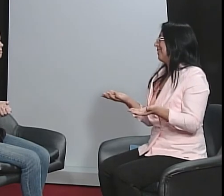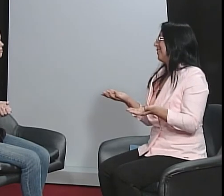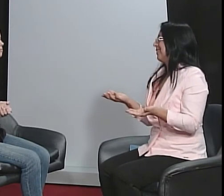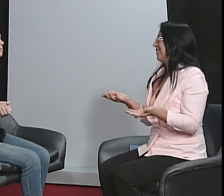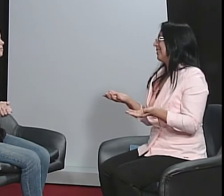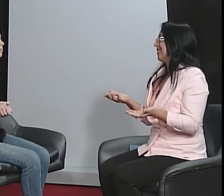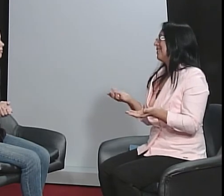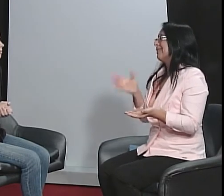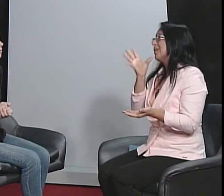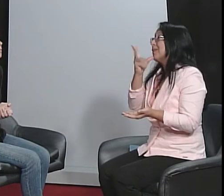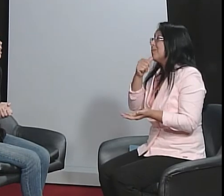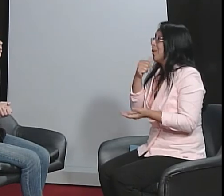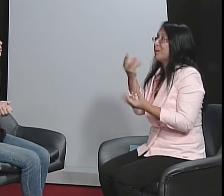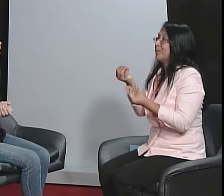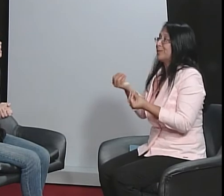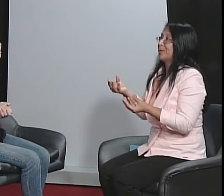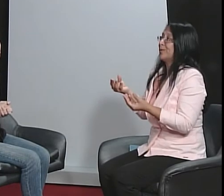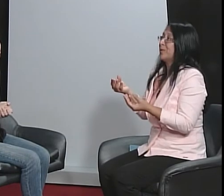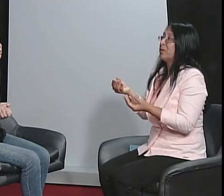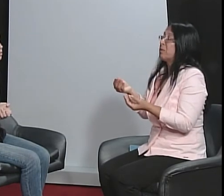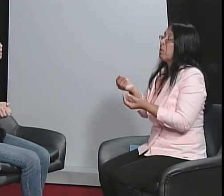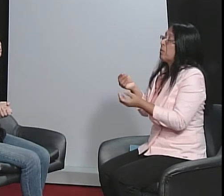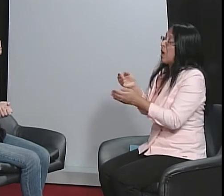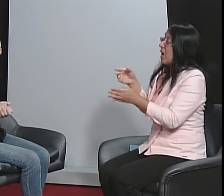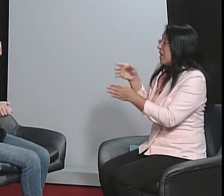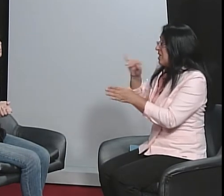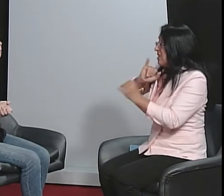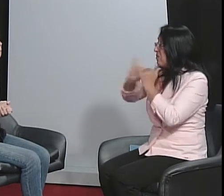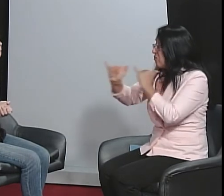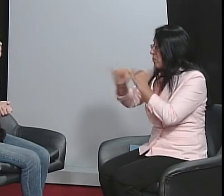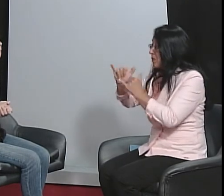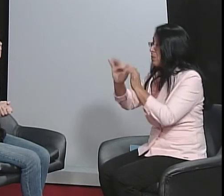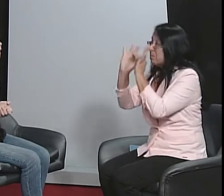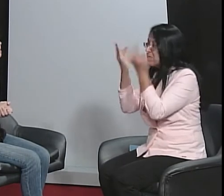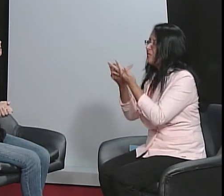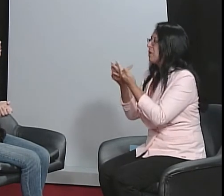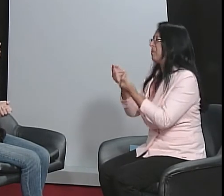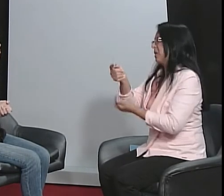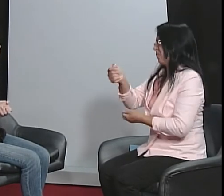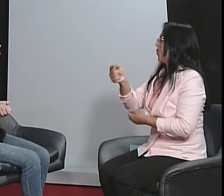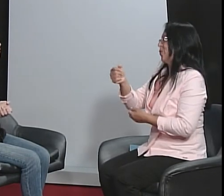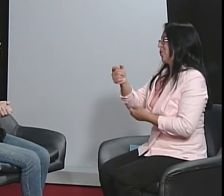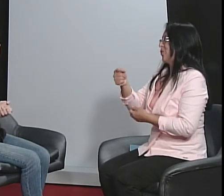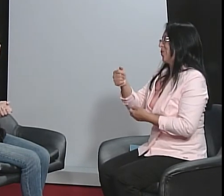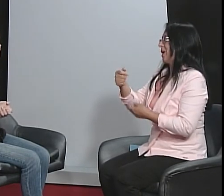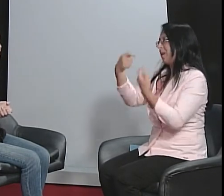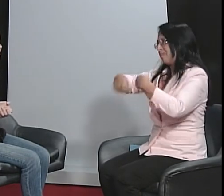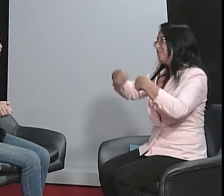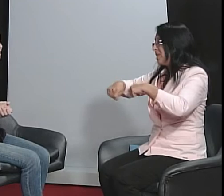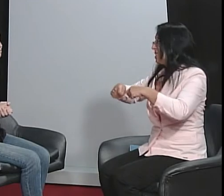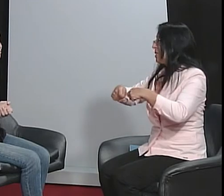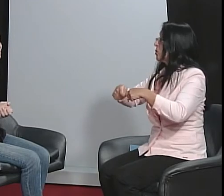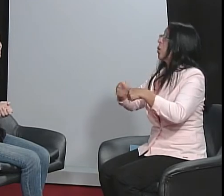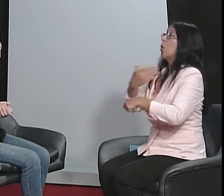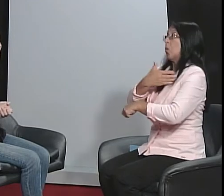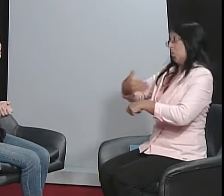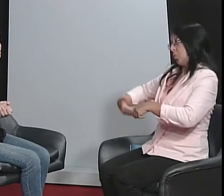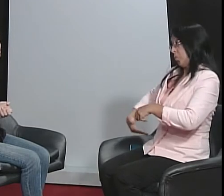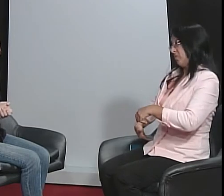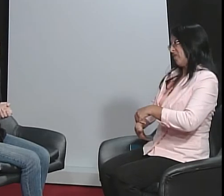acontece de novo. Então, as informações para a família, né? É difícil de chegar